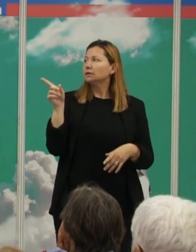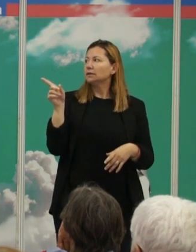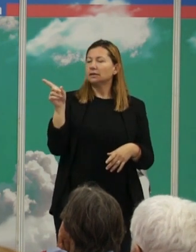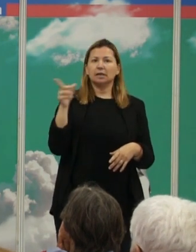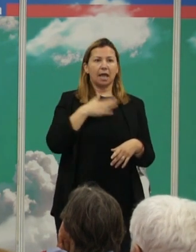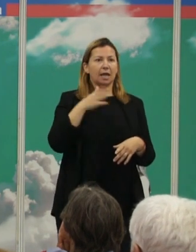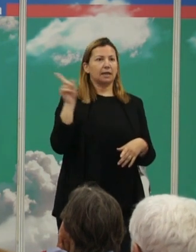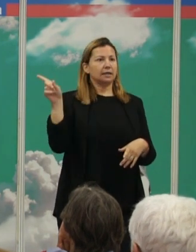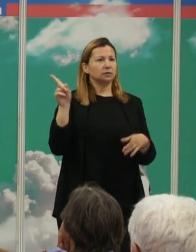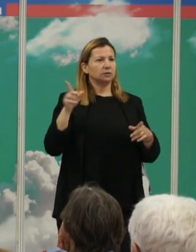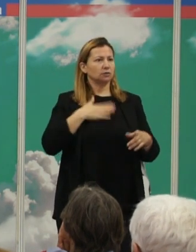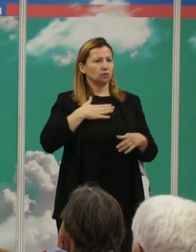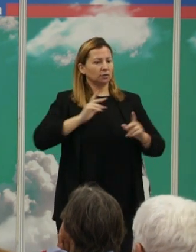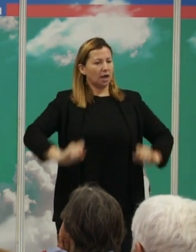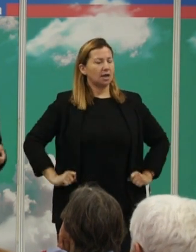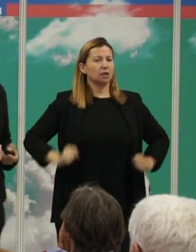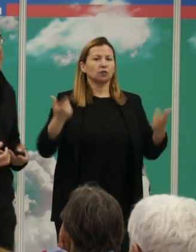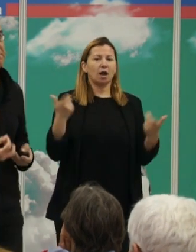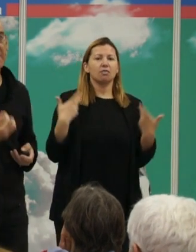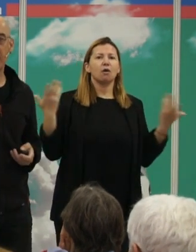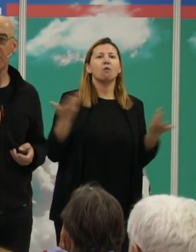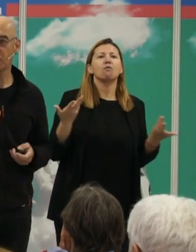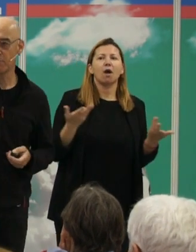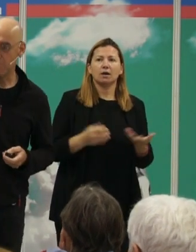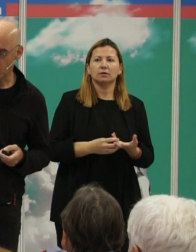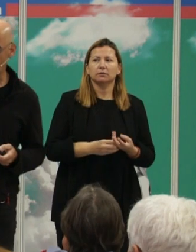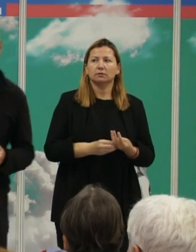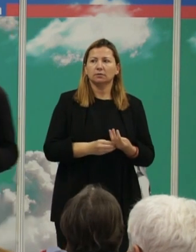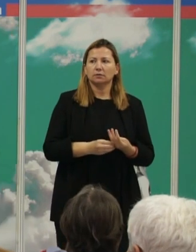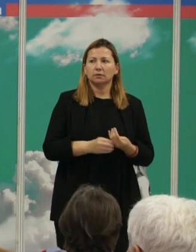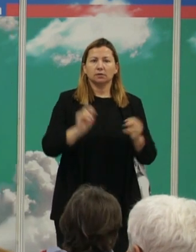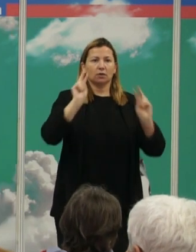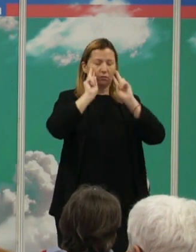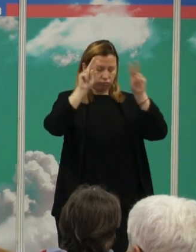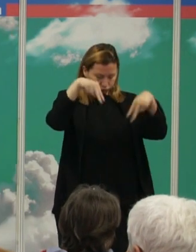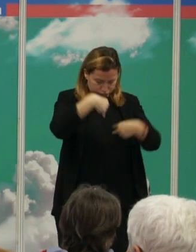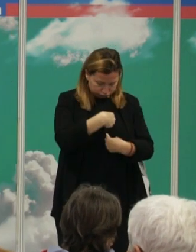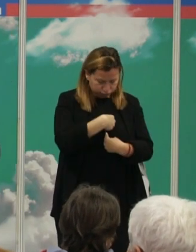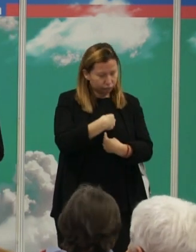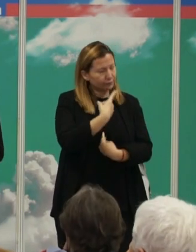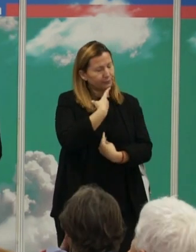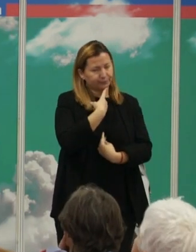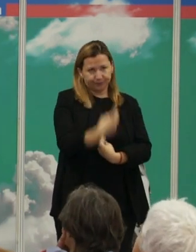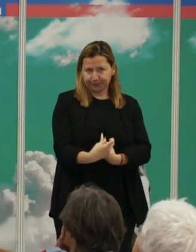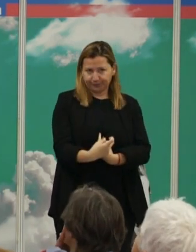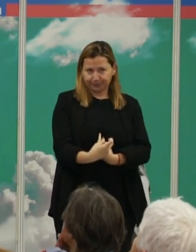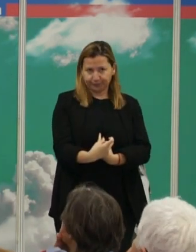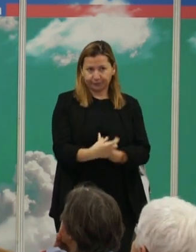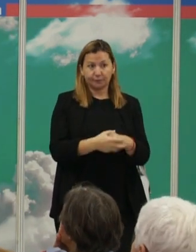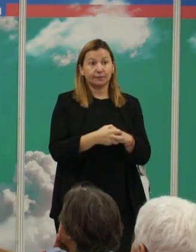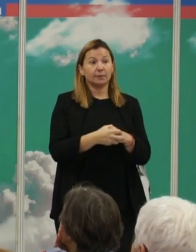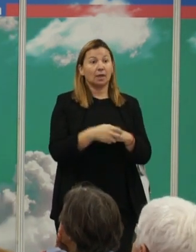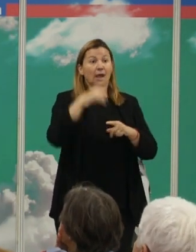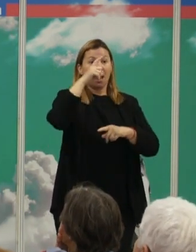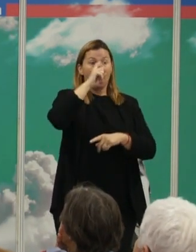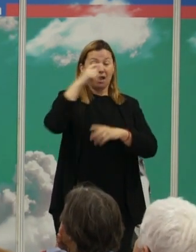es nuestra naturaleza. Y claro, eso muchas veces mirarnos a nosotros mismos no nos cuesta. Tradicionalmente